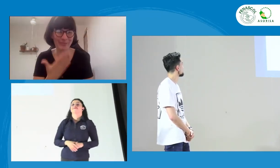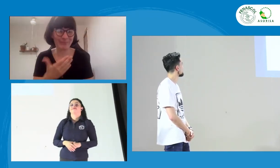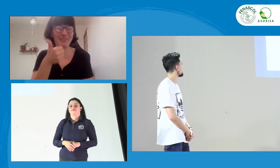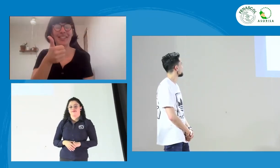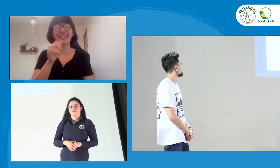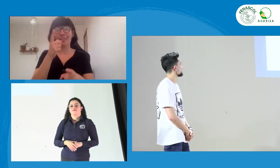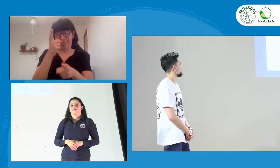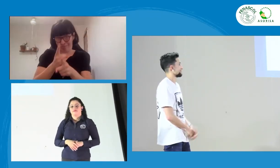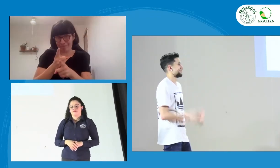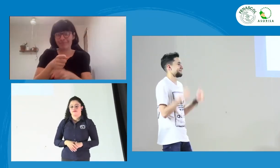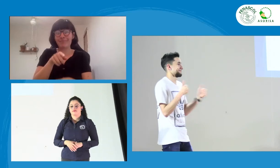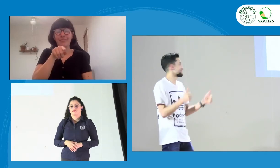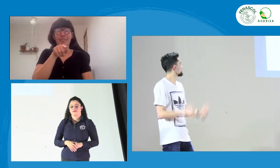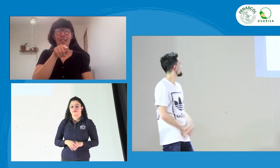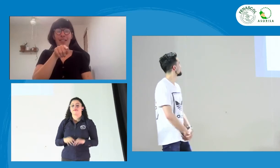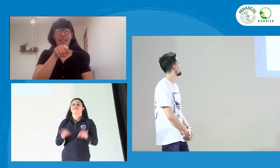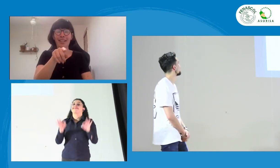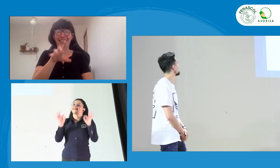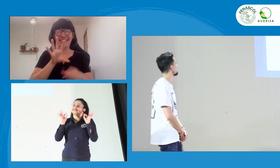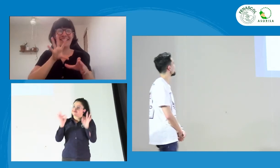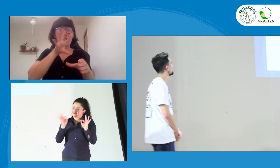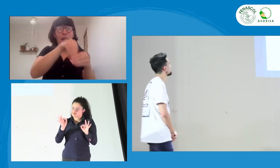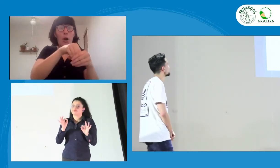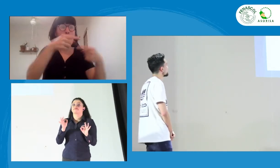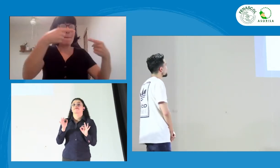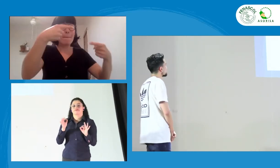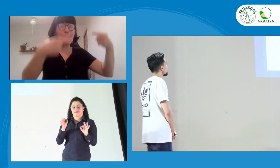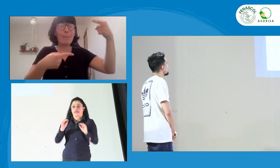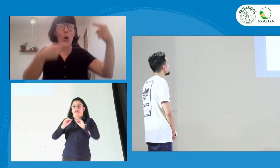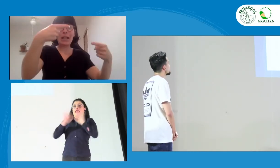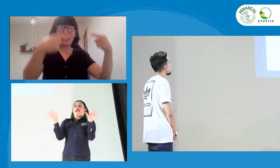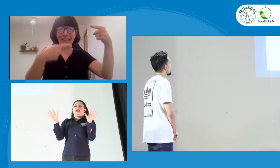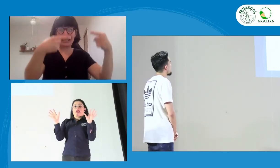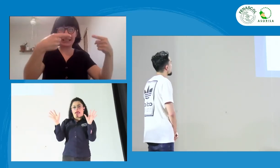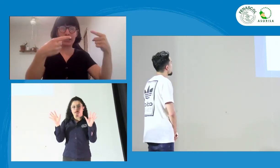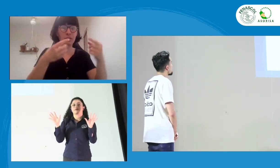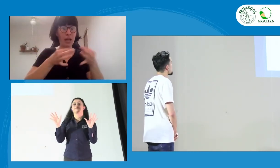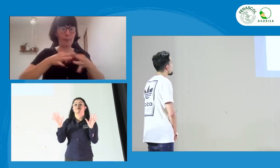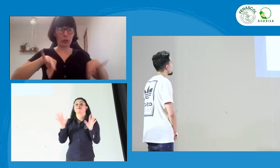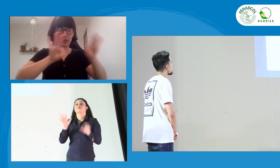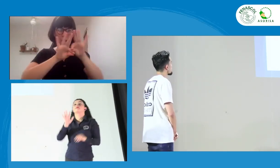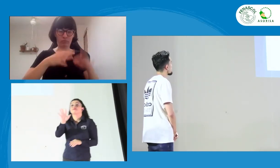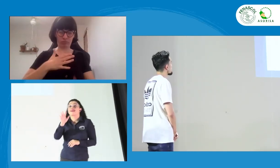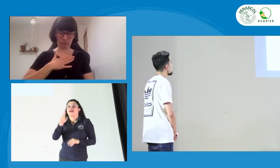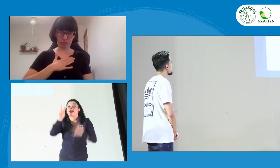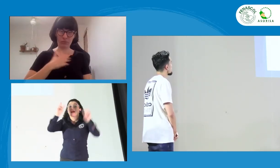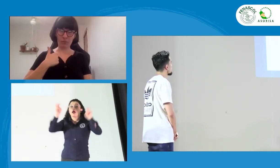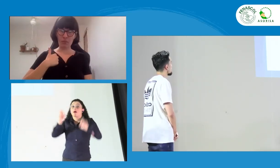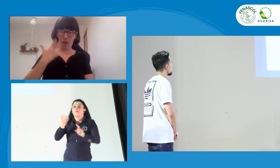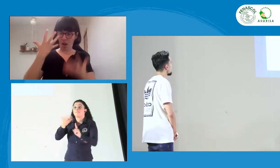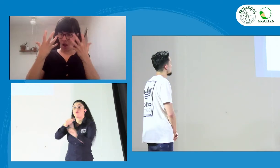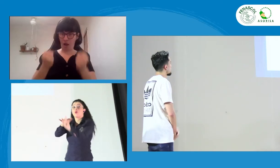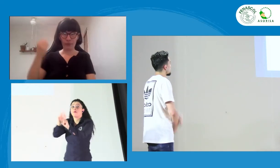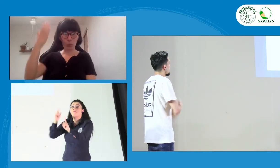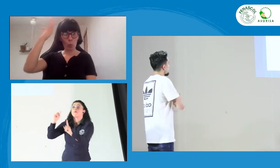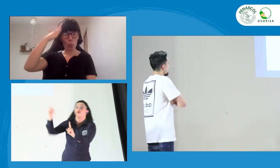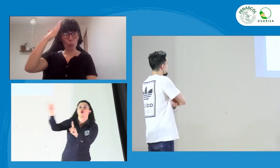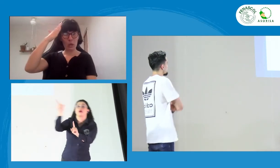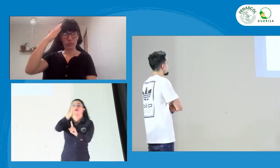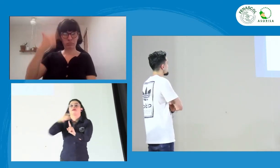Ah, ok. Bien, bien, bien. Ya es más clara la pregunta, sí. perfecto. Y, pues, eso, por ejemplo, cuando